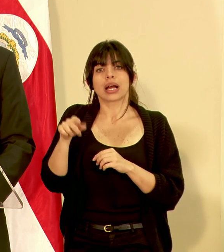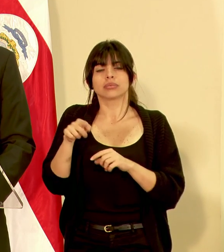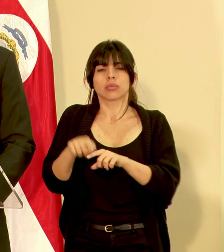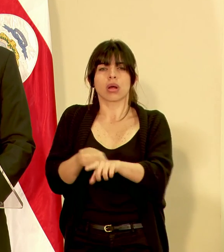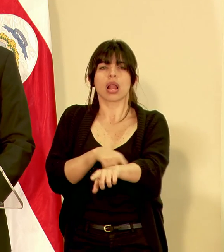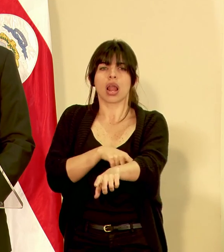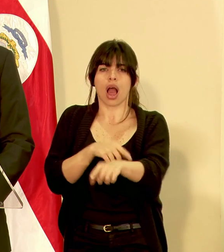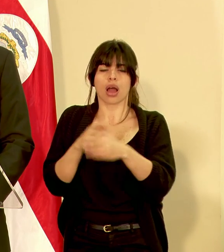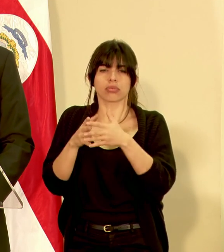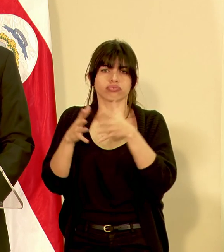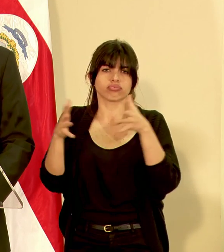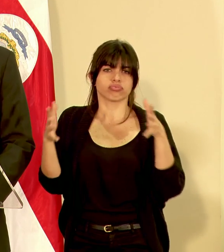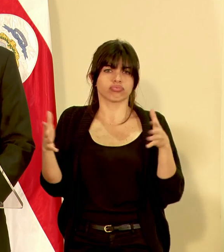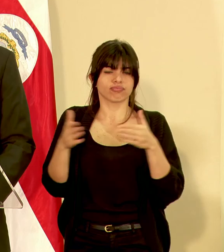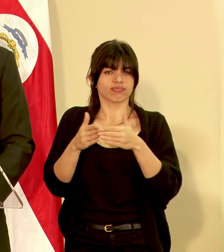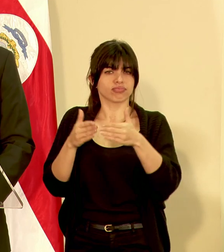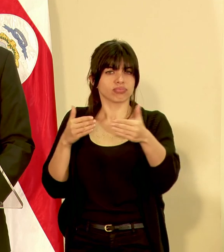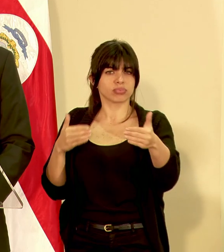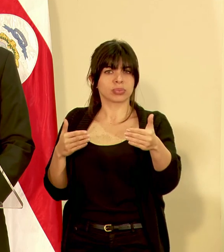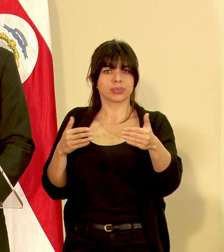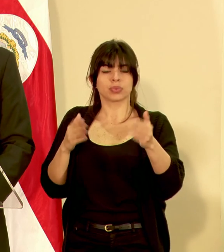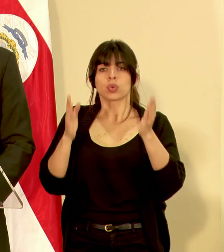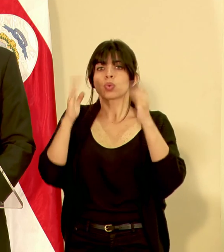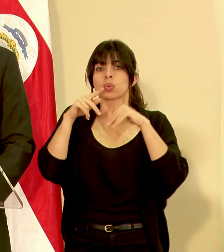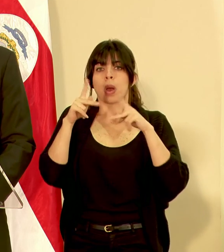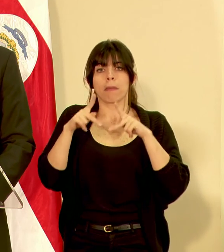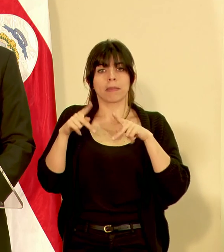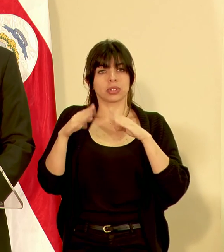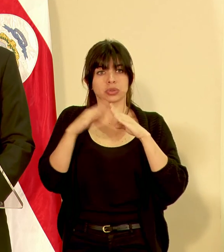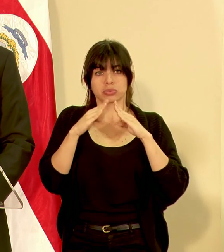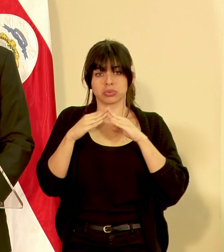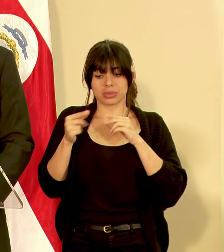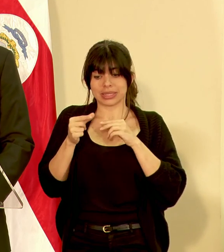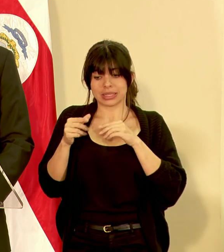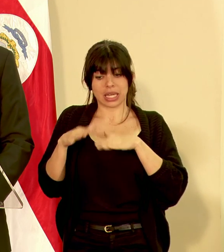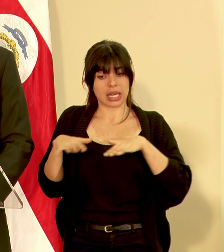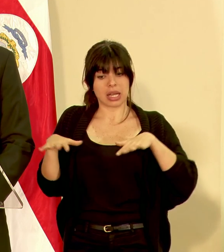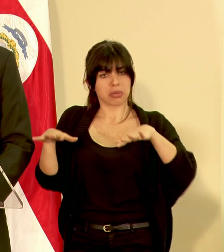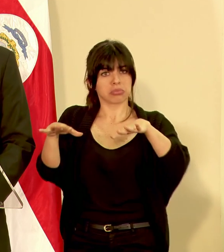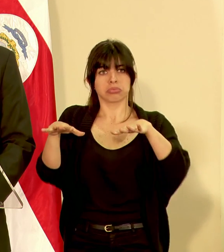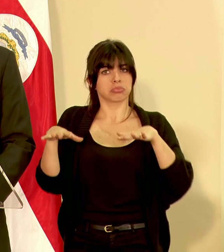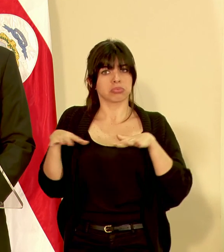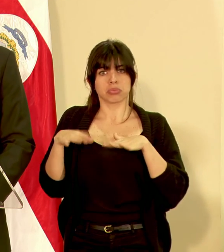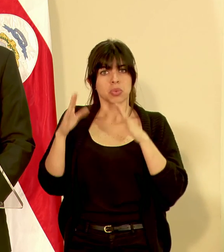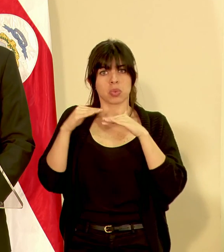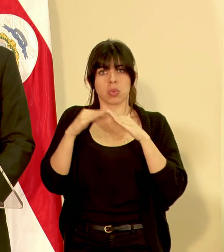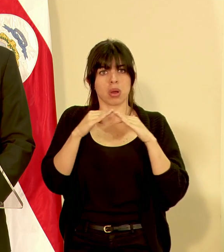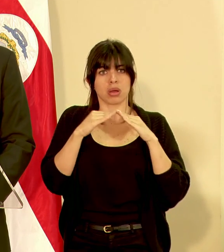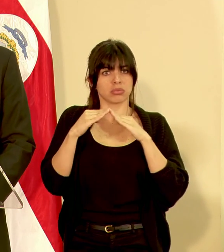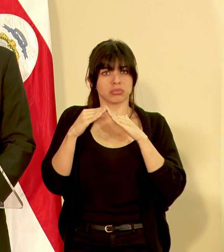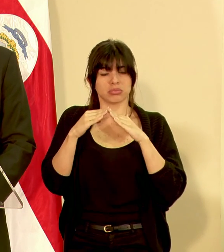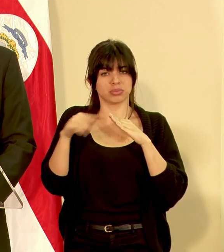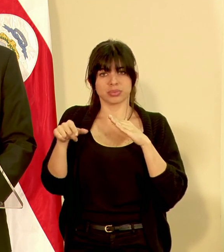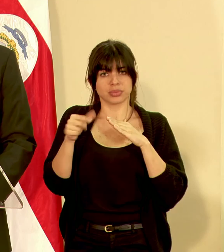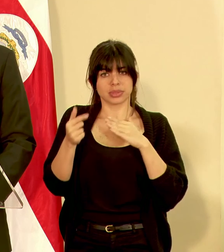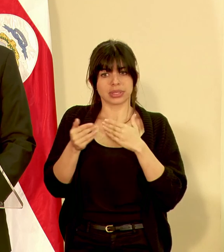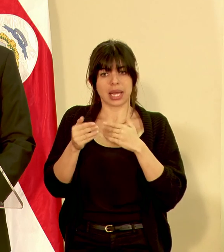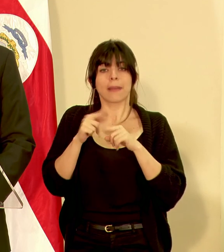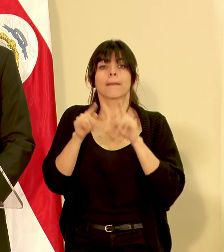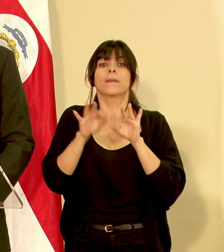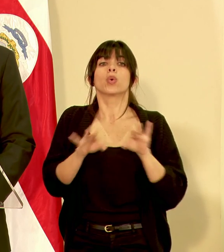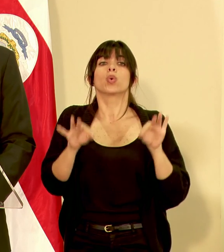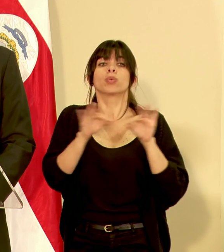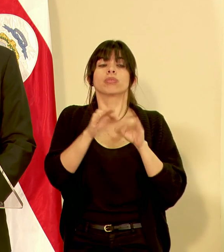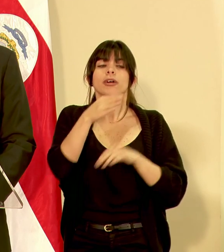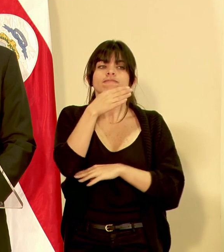larga bastante amplia no hay centros de población cercanos a los márgenes del río por lo tanto si es importante